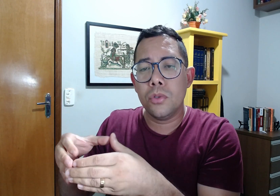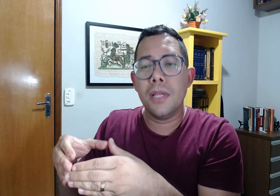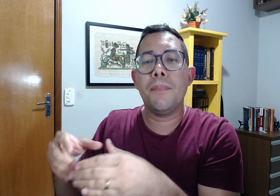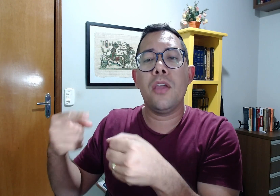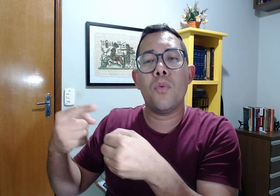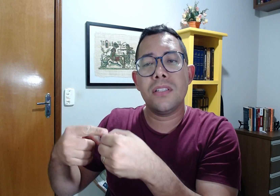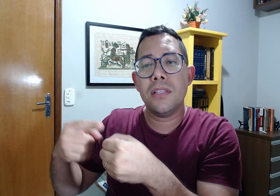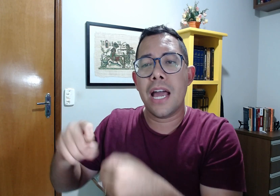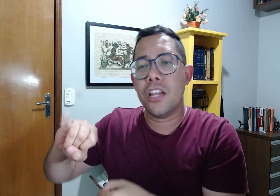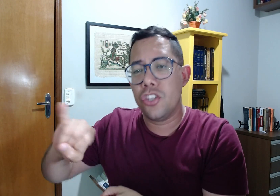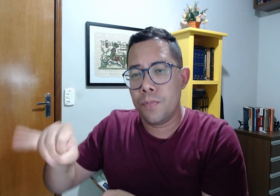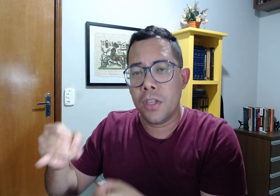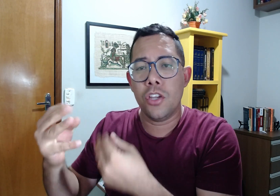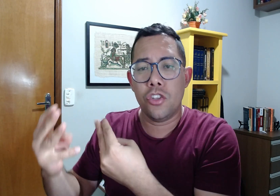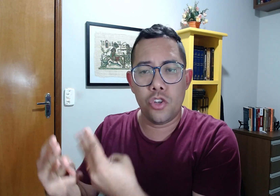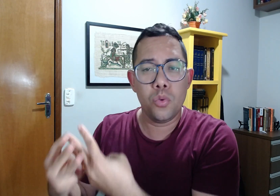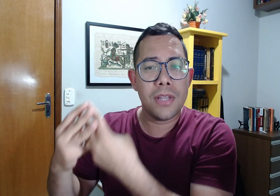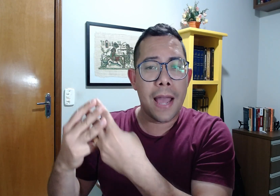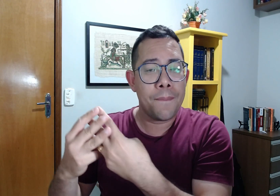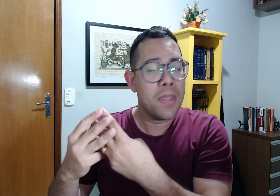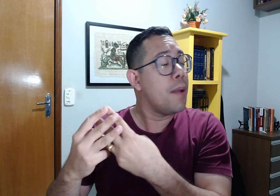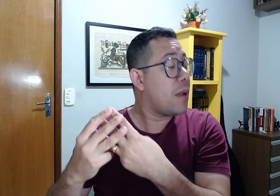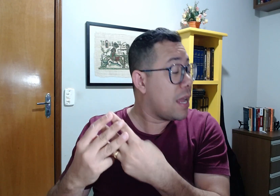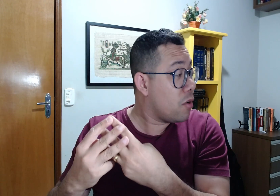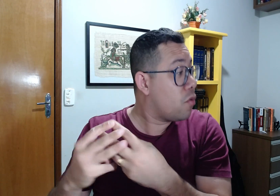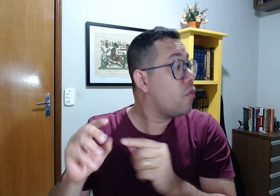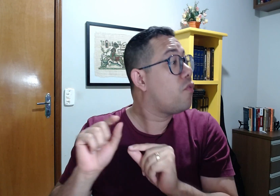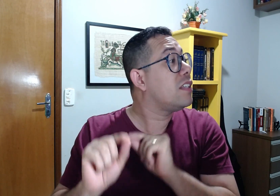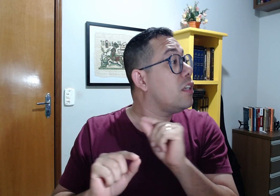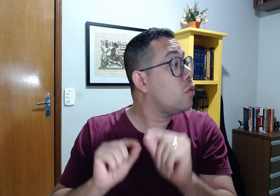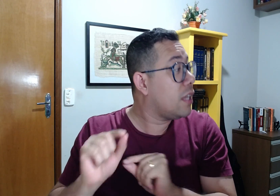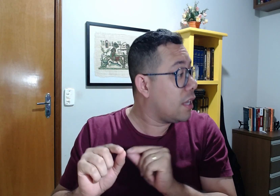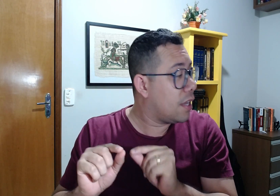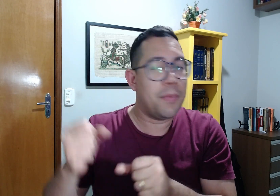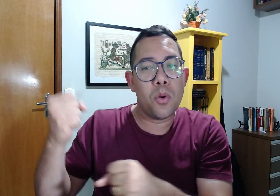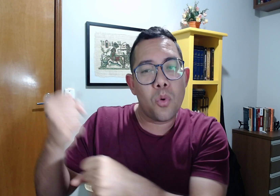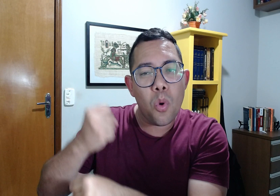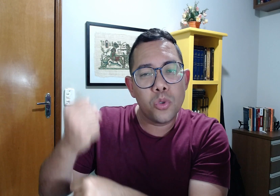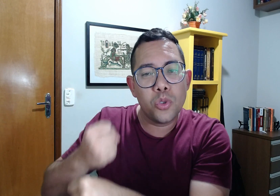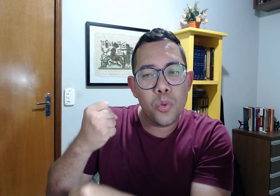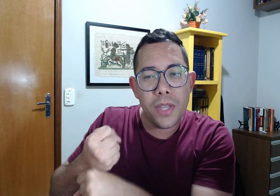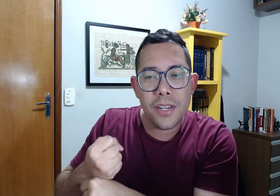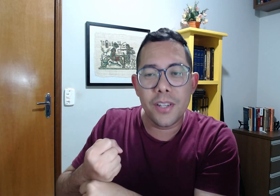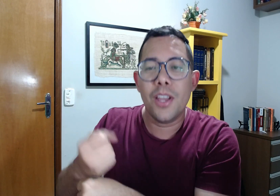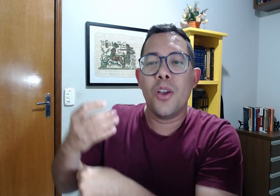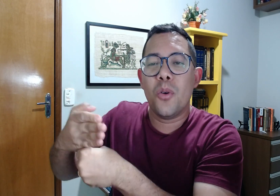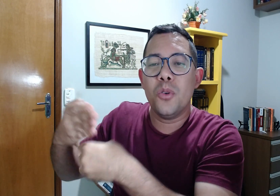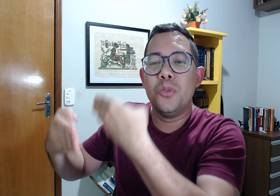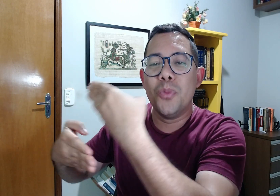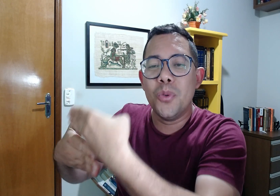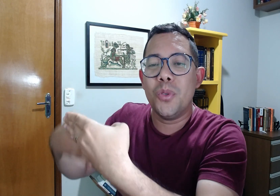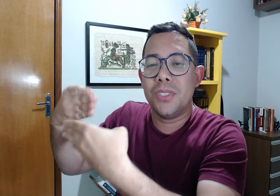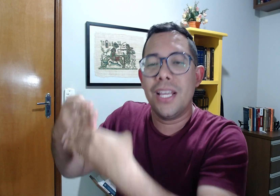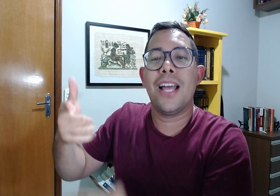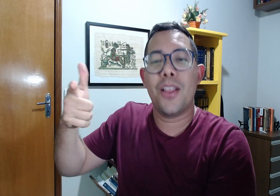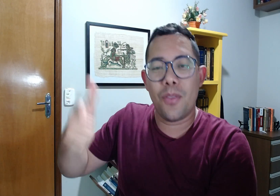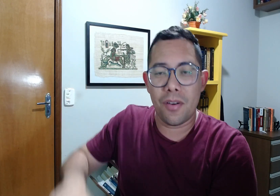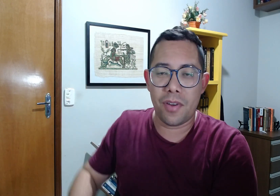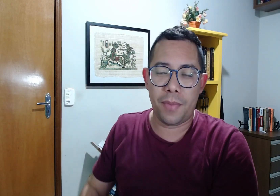também com a cidade de Judá, para eu fazer o quê? Para eu construir os muros novamente.